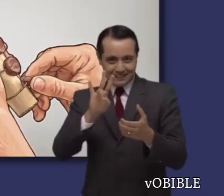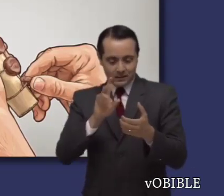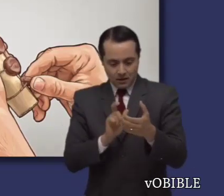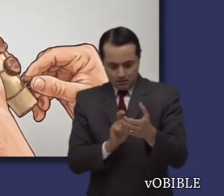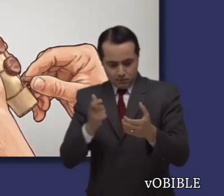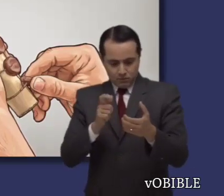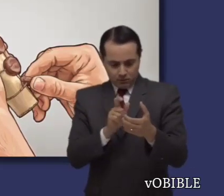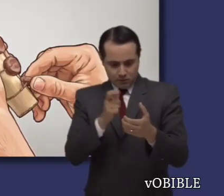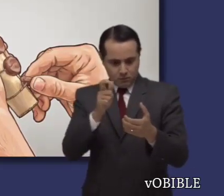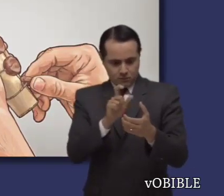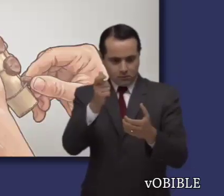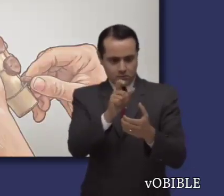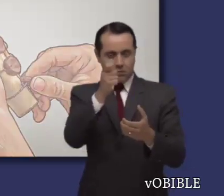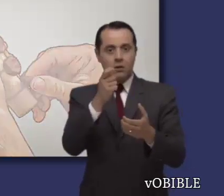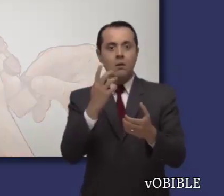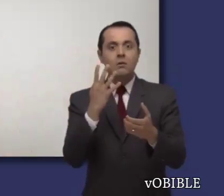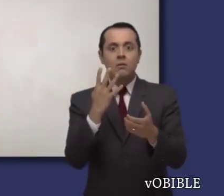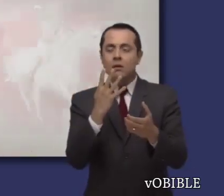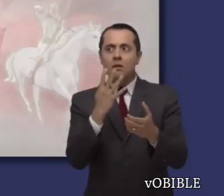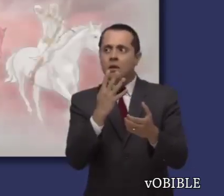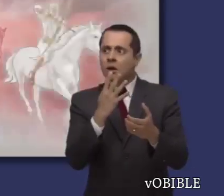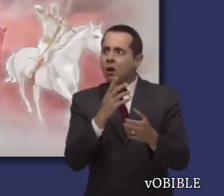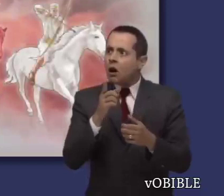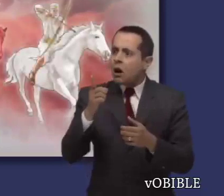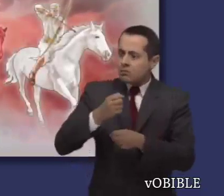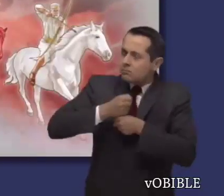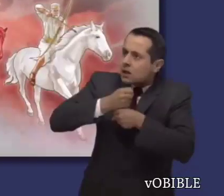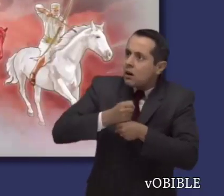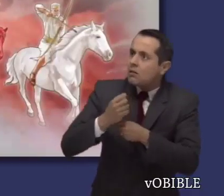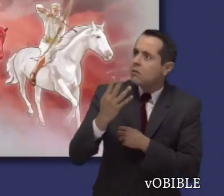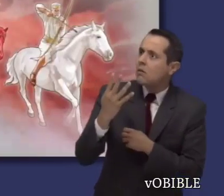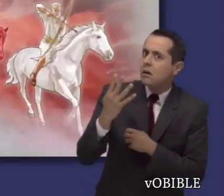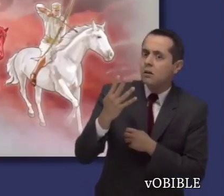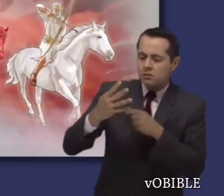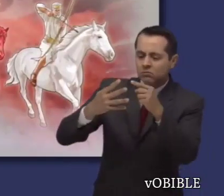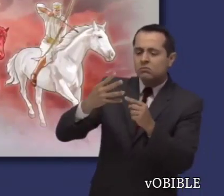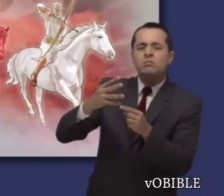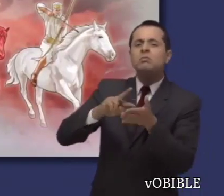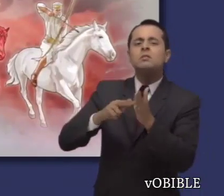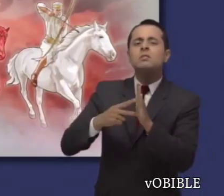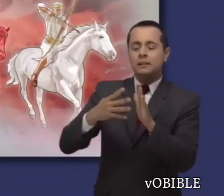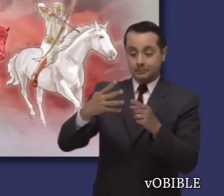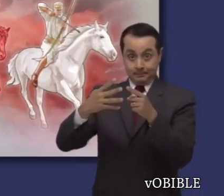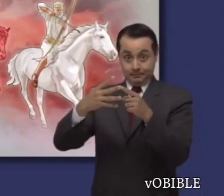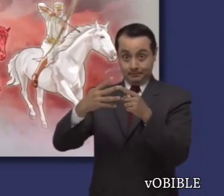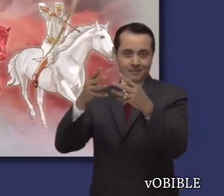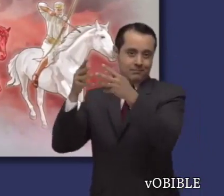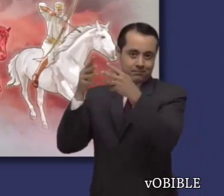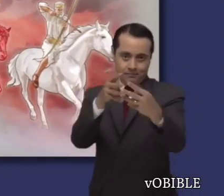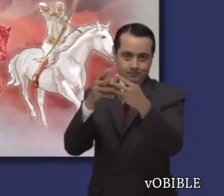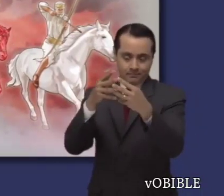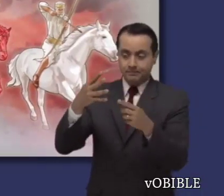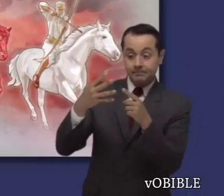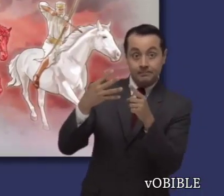Cuando abre los primeros cuatro sellos, cuatro jinetes simbólicos comienzan a cabalgar. Cuando los tres últimos jinetes